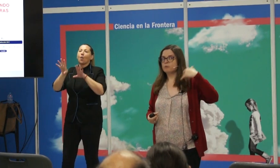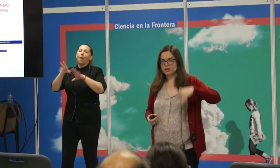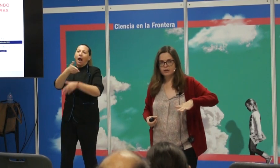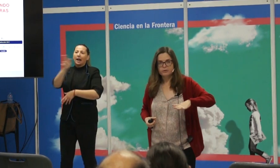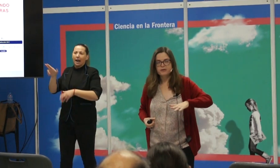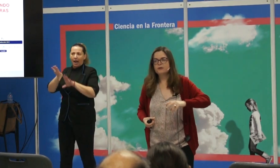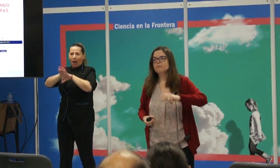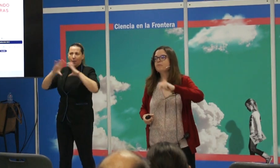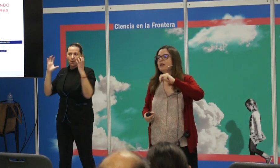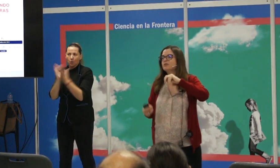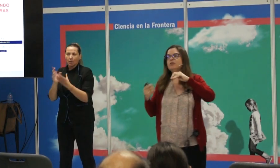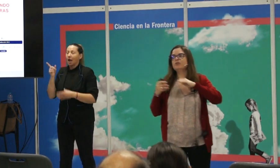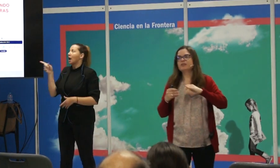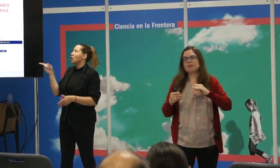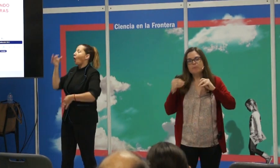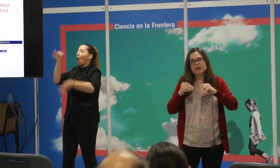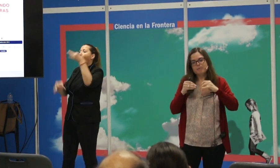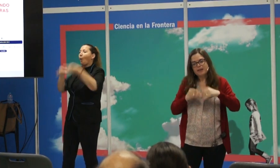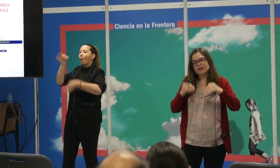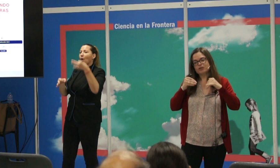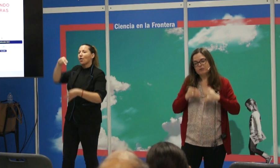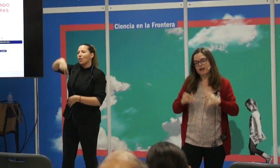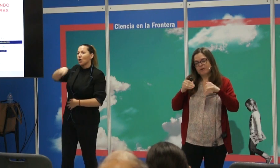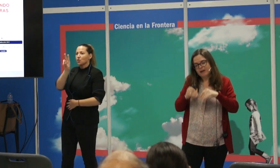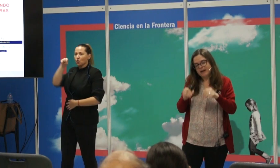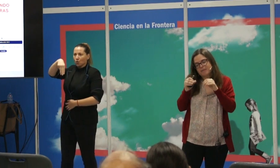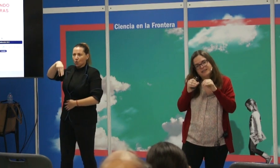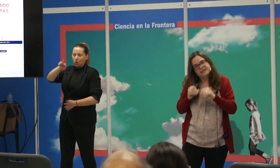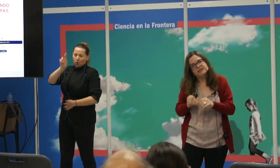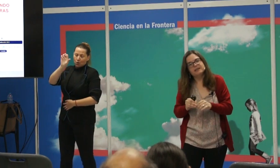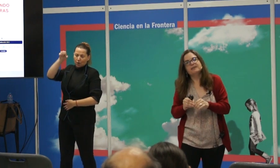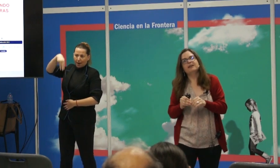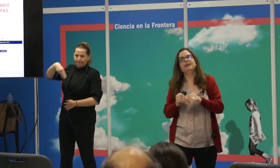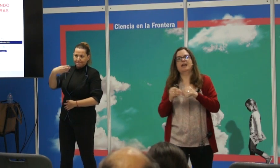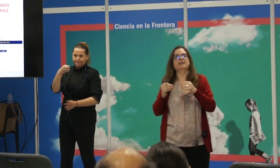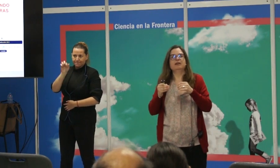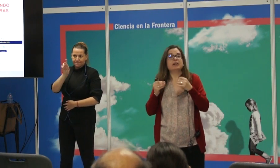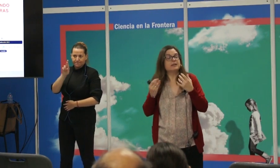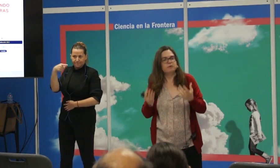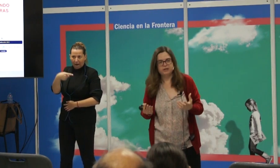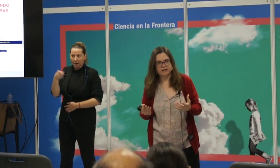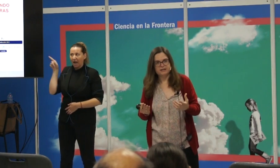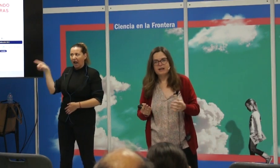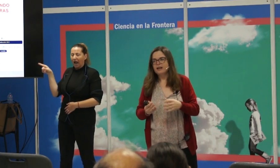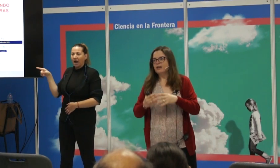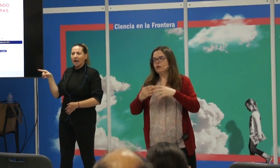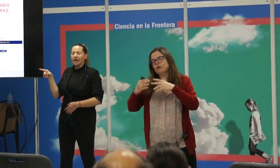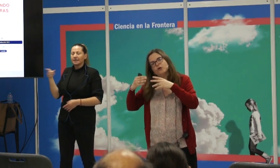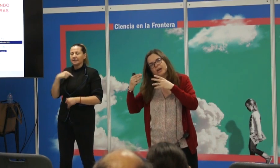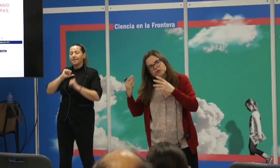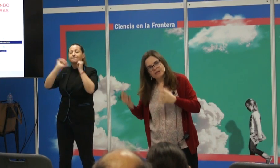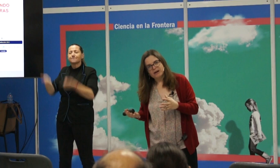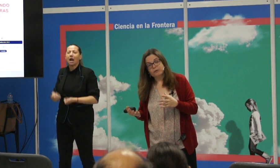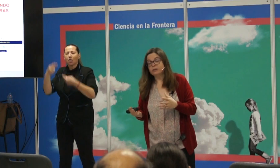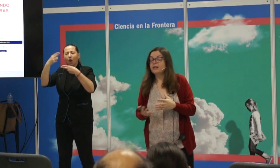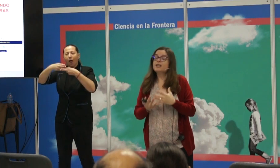también el concepto de genocidio, es cuando se empiezan a estudiar de una manera más insistente las fronteras. Todo